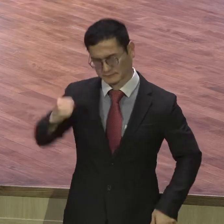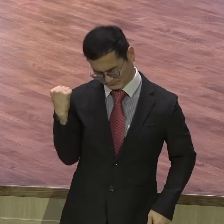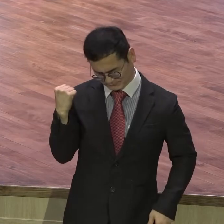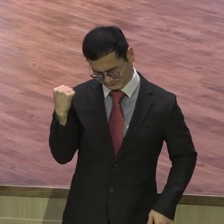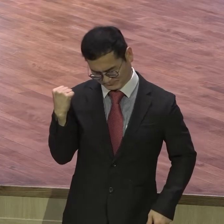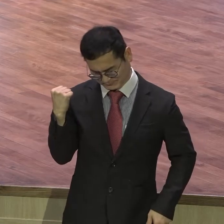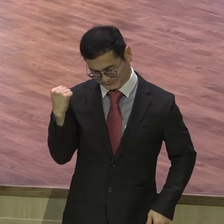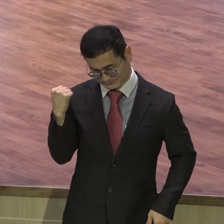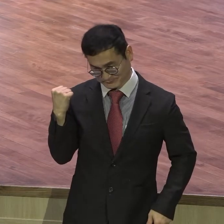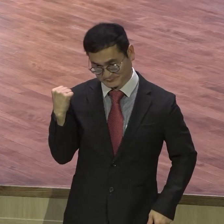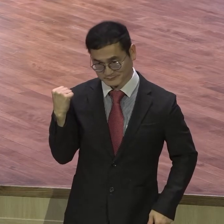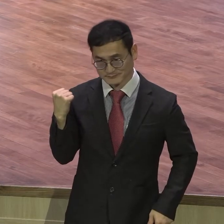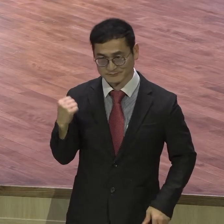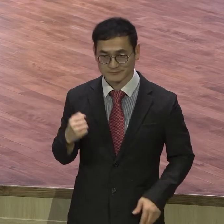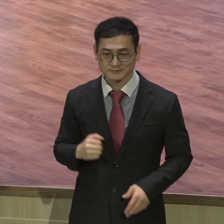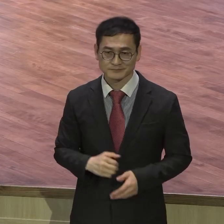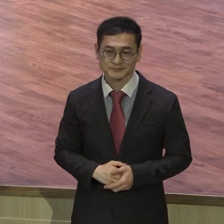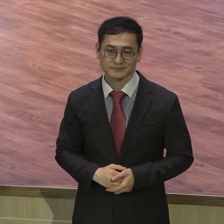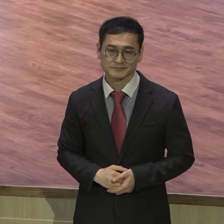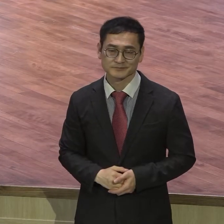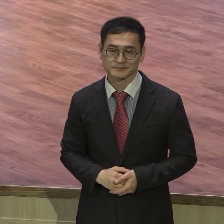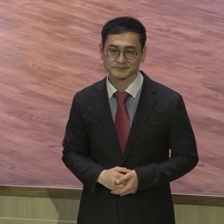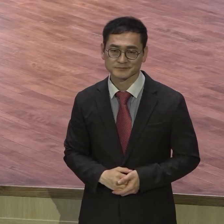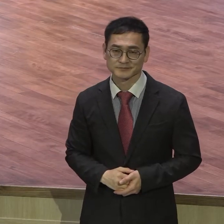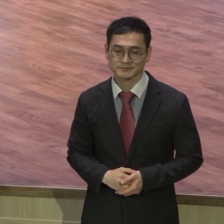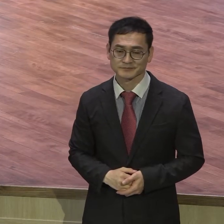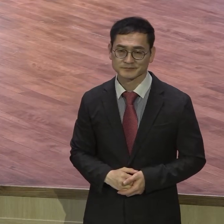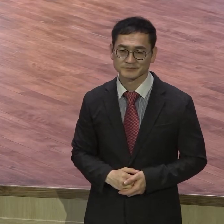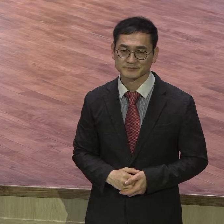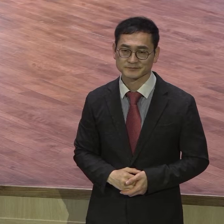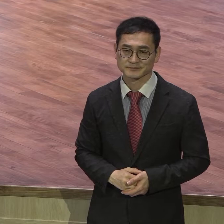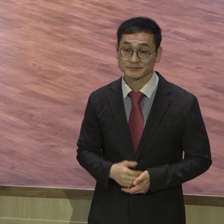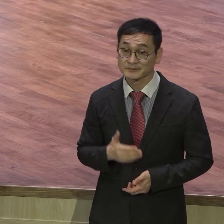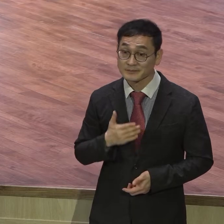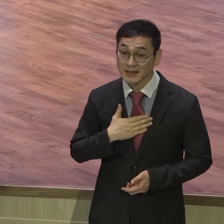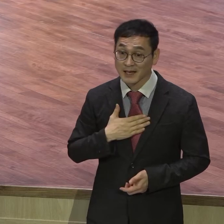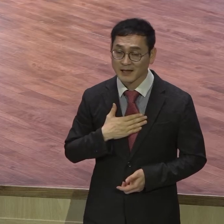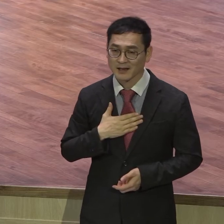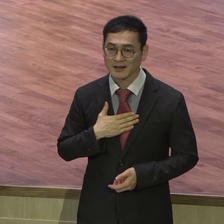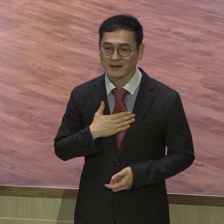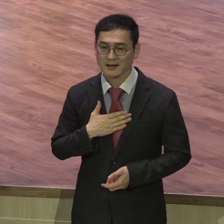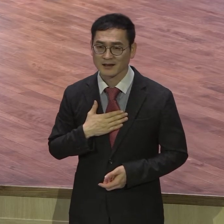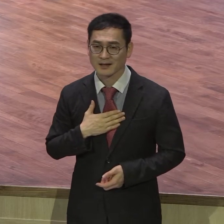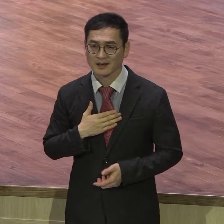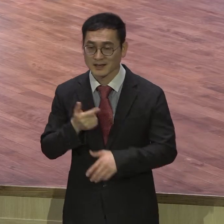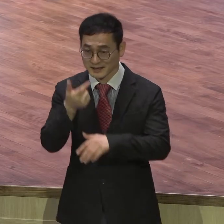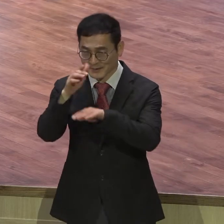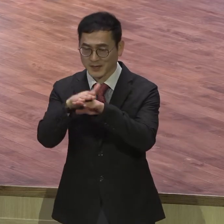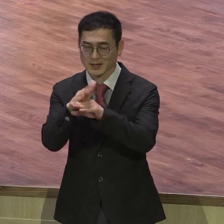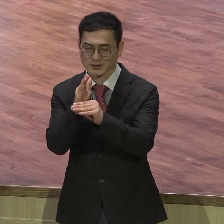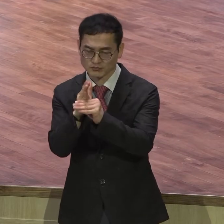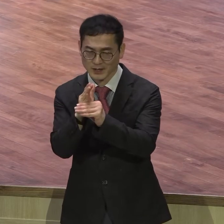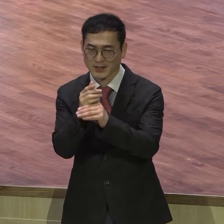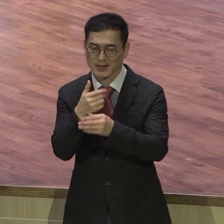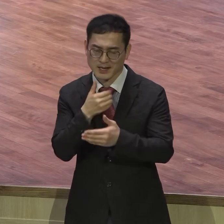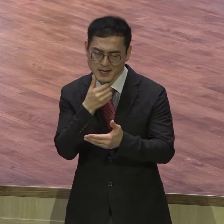아멘 저는 그래서 알았습니다. 예배들이다가 감동하면 끝 누가 의논도 안 했어요.